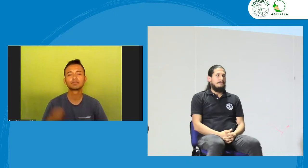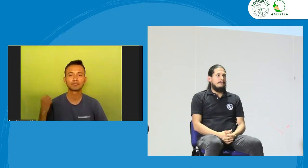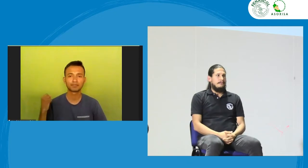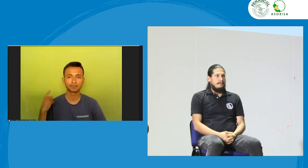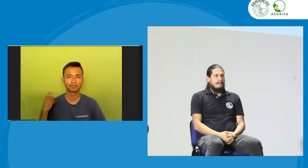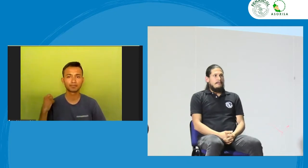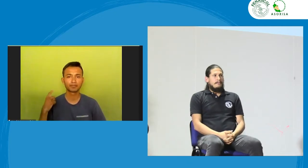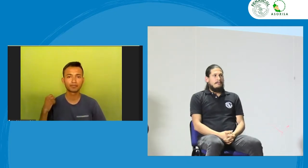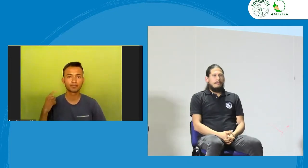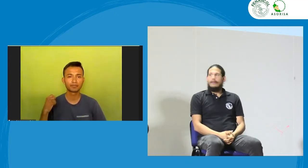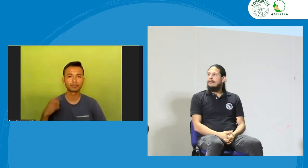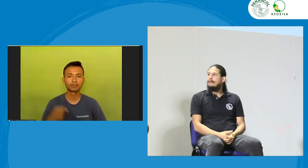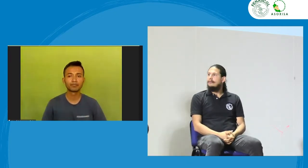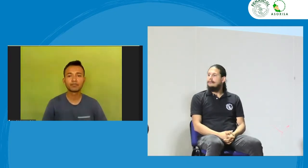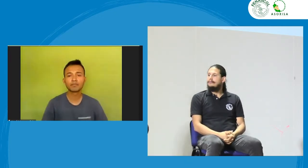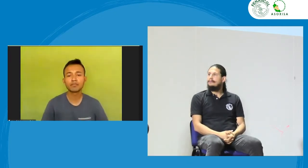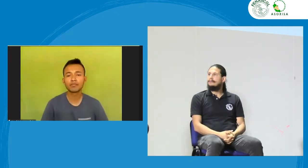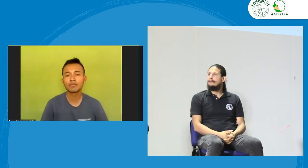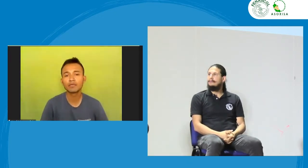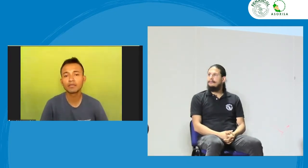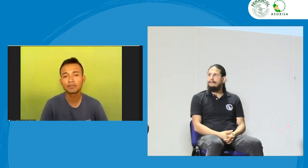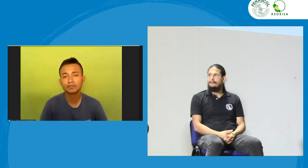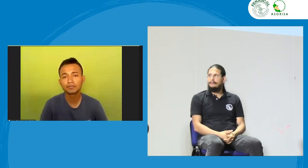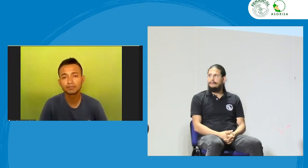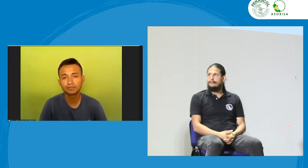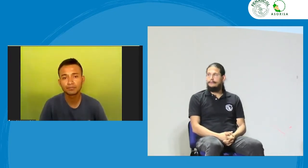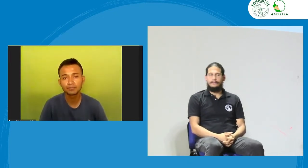los que vamos teniendo y fortaleciendo los que ya están bueno